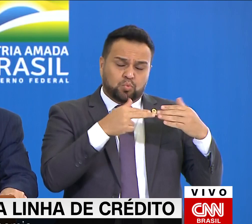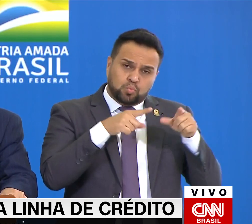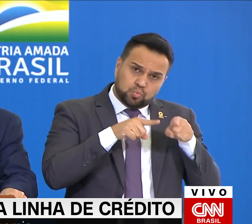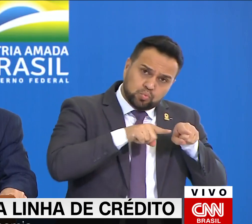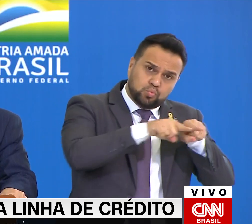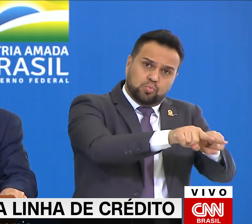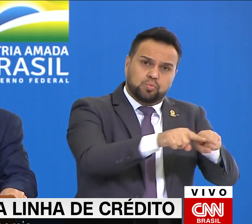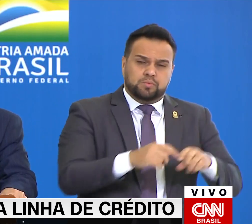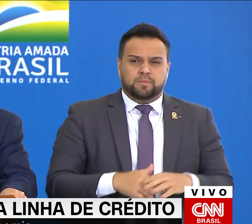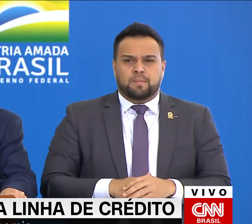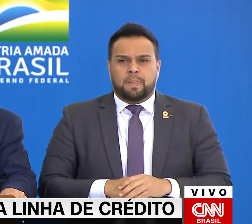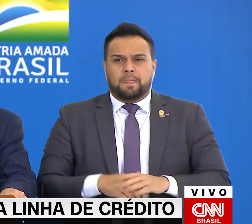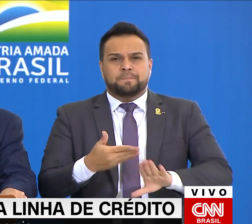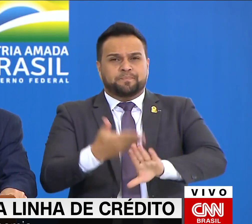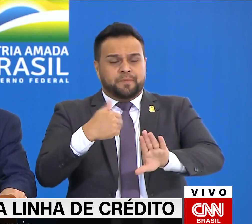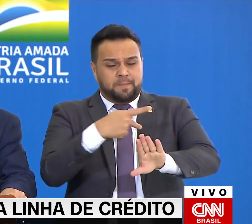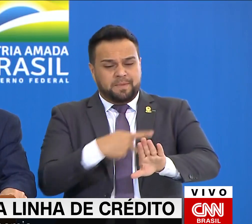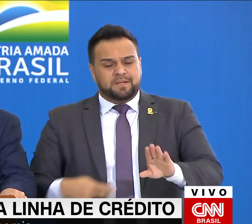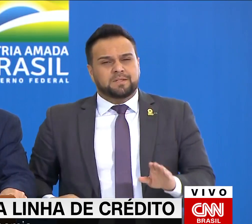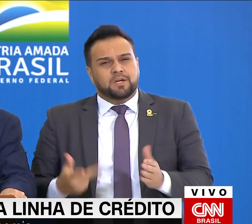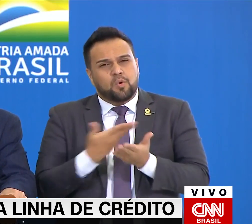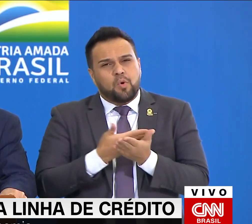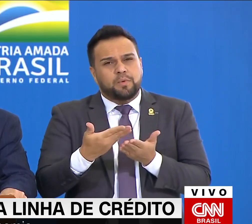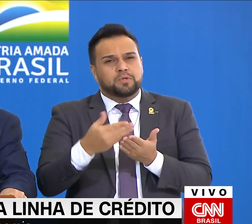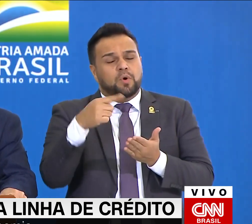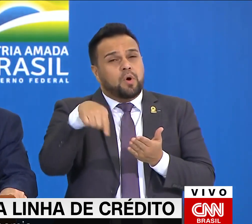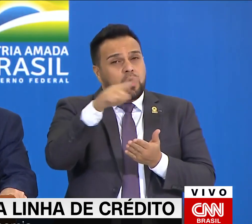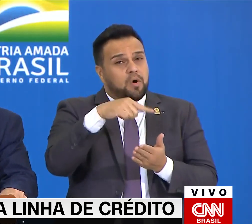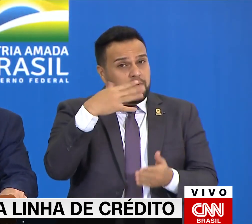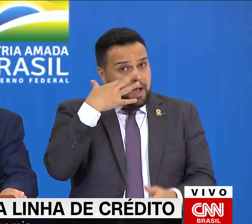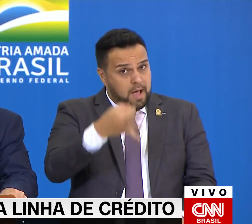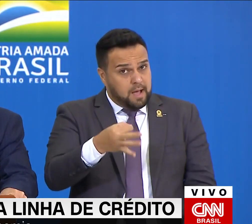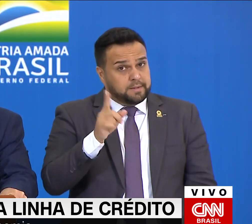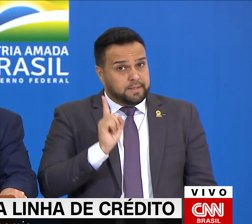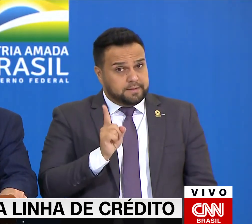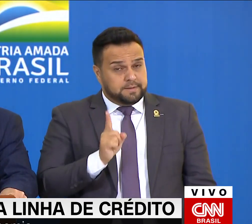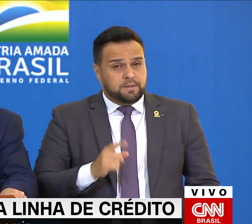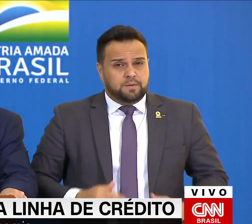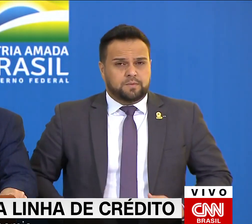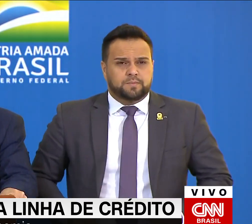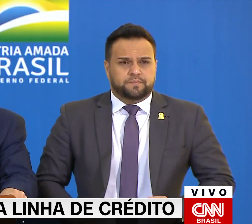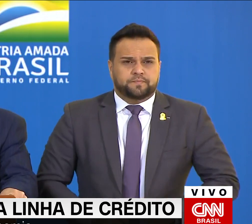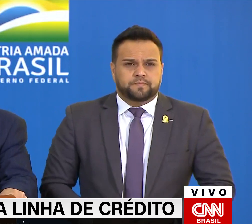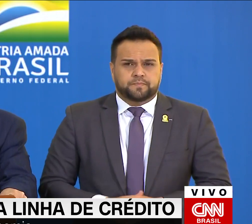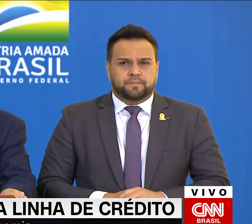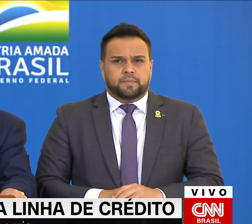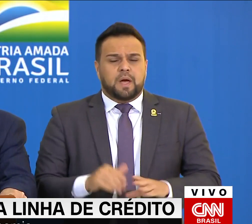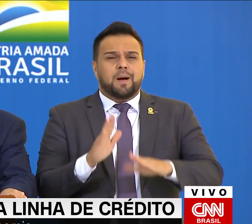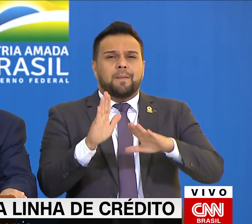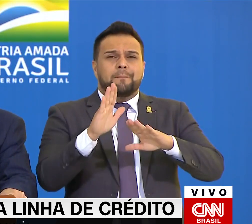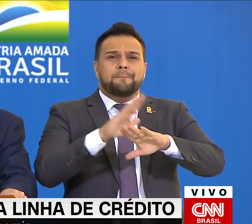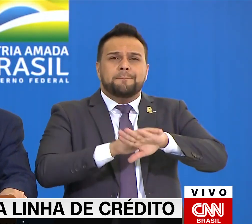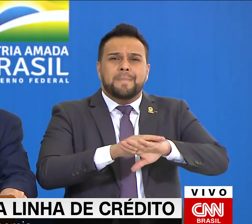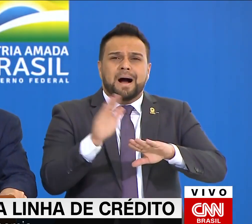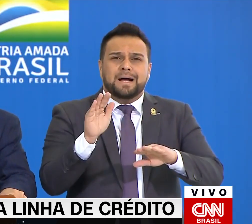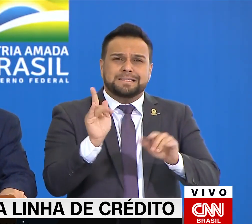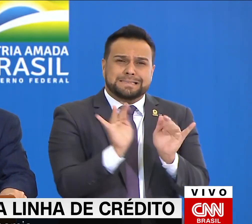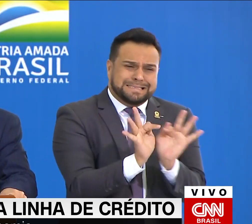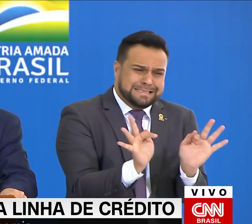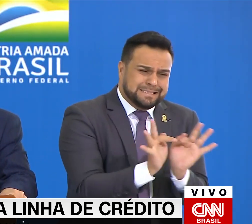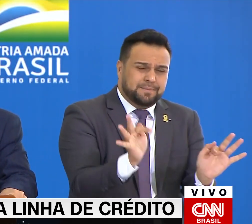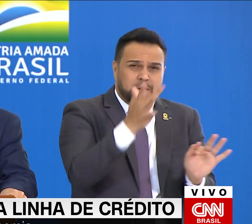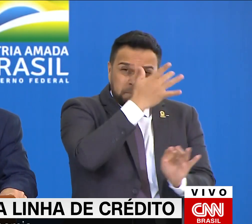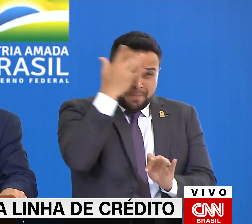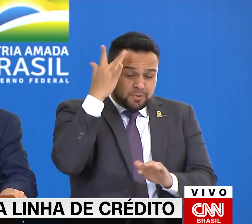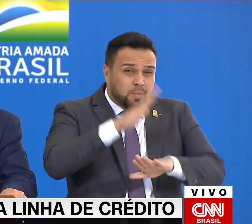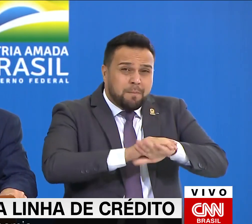E o presidente, desde o início, chamou a atenção para esse outro aspecto. Os mais frágeis, justamente os mais vulneráveis,